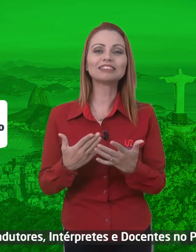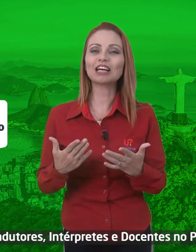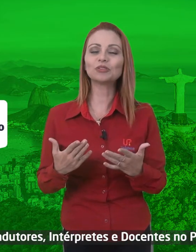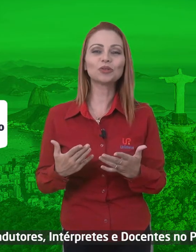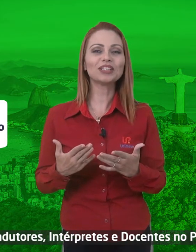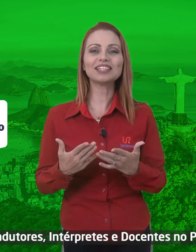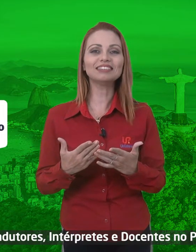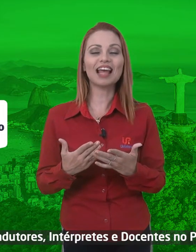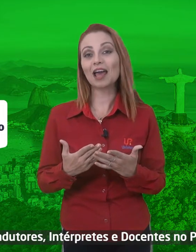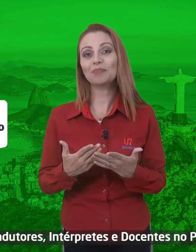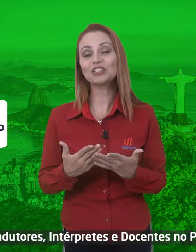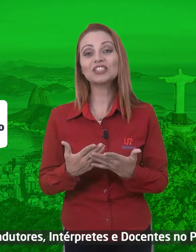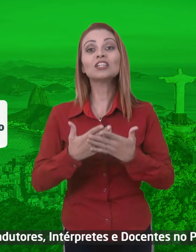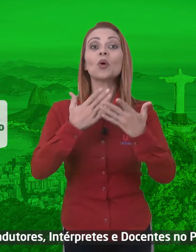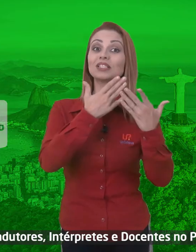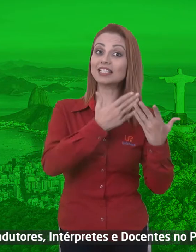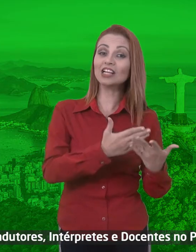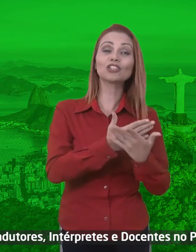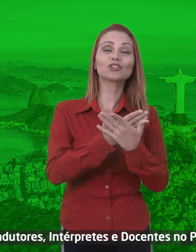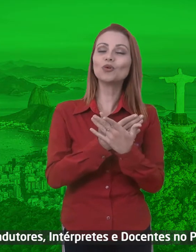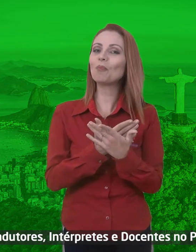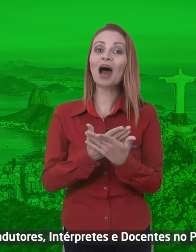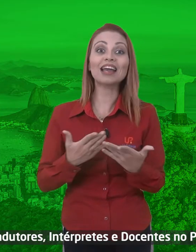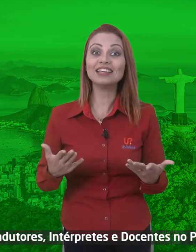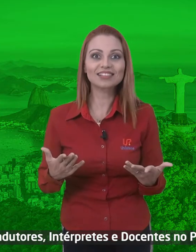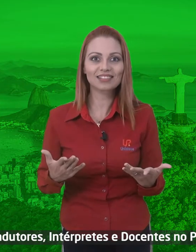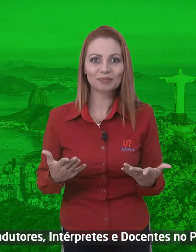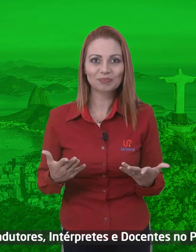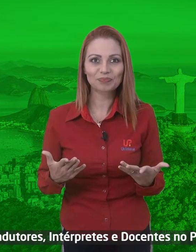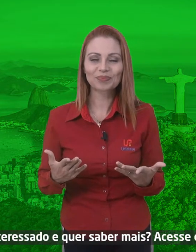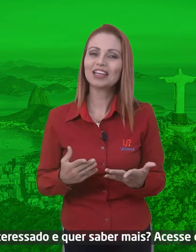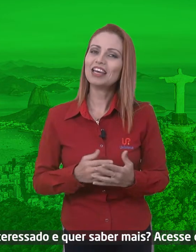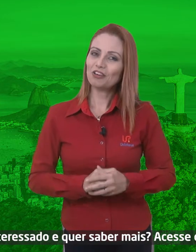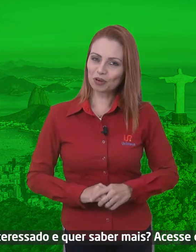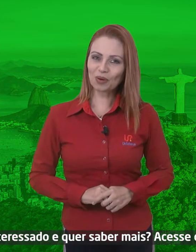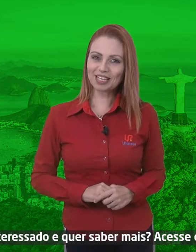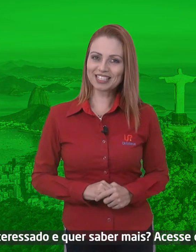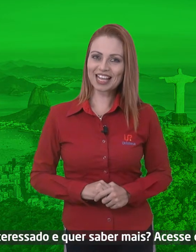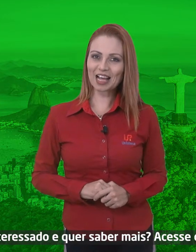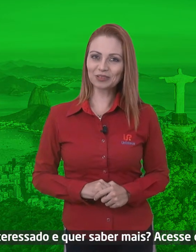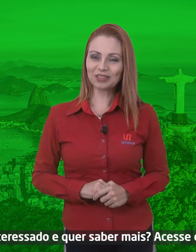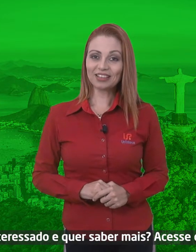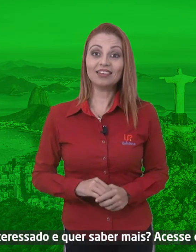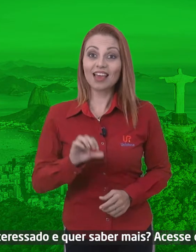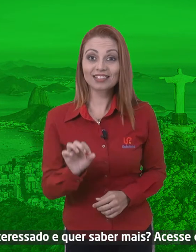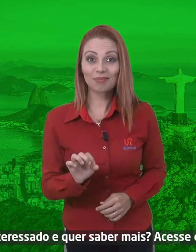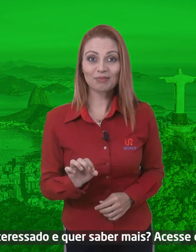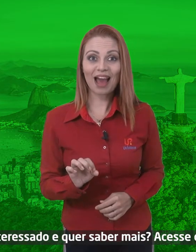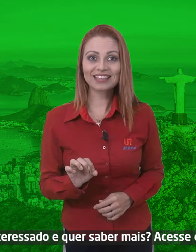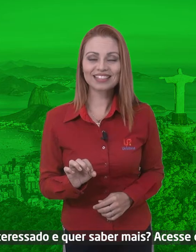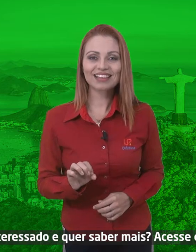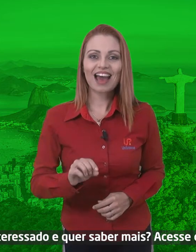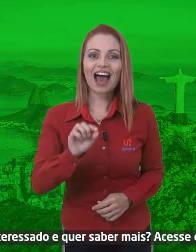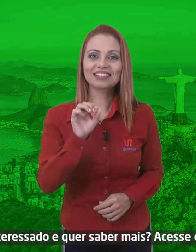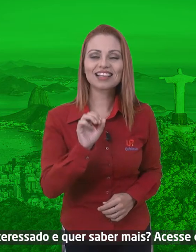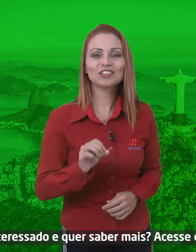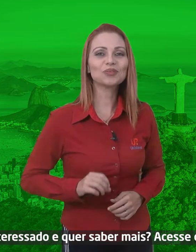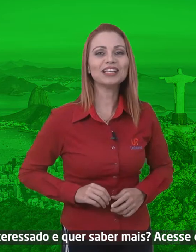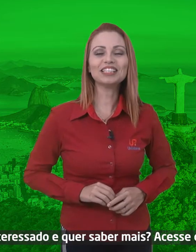tradutores, intérpretes e docentes no país. Ficou interessado? E quer saber mais? Acesse o link